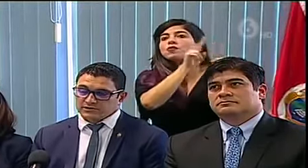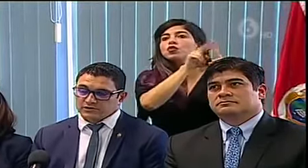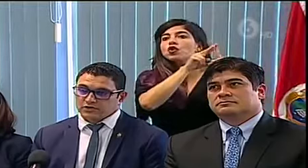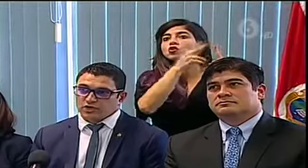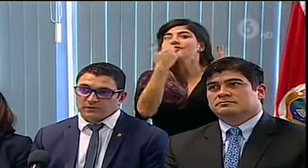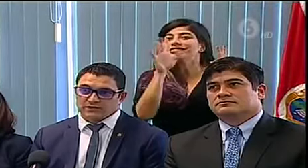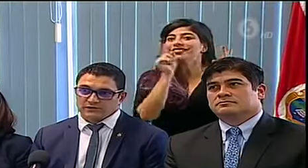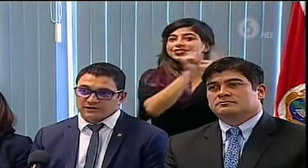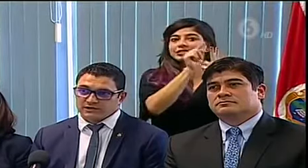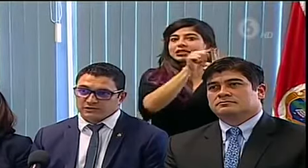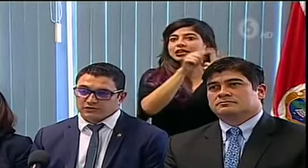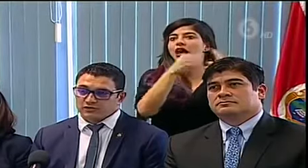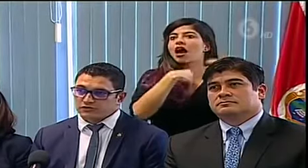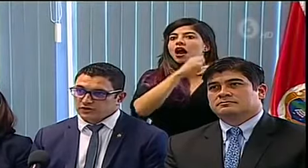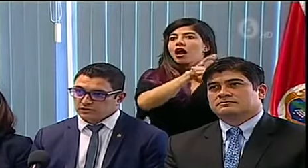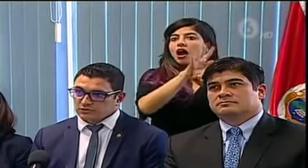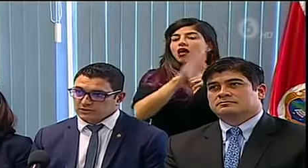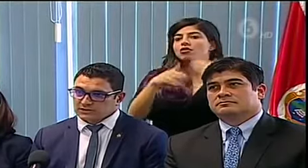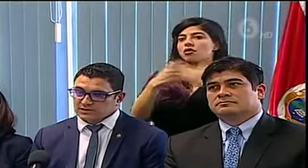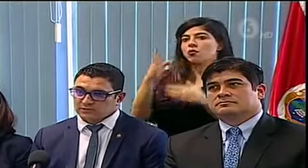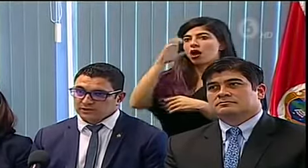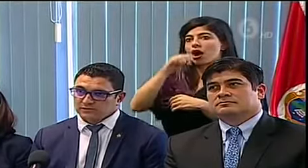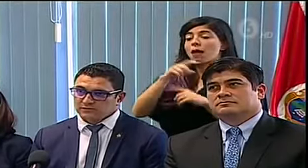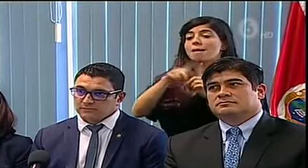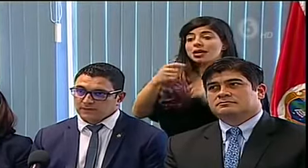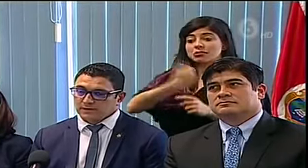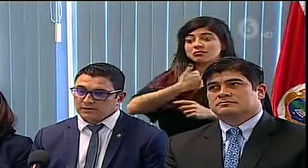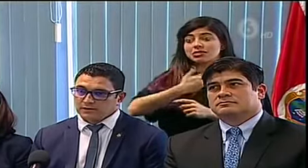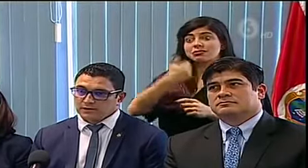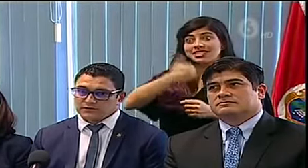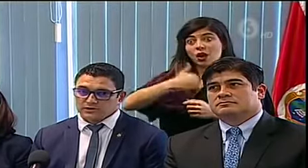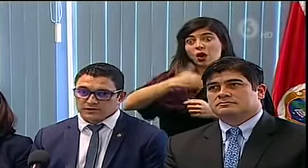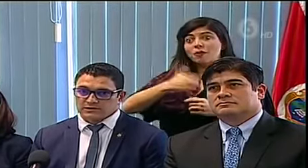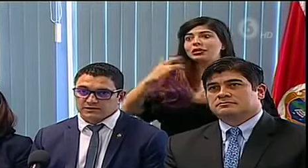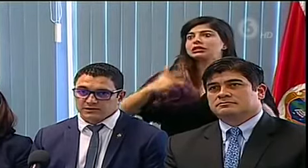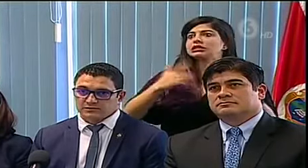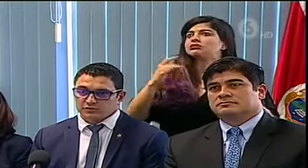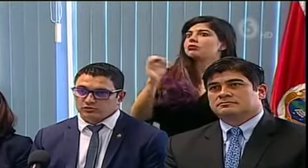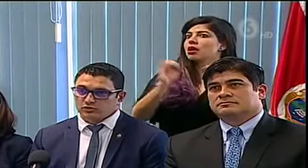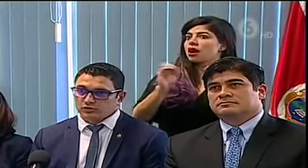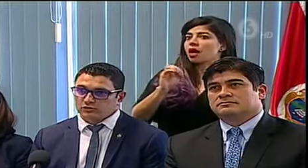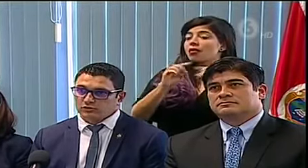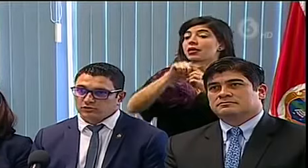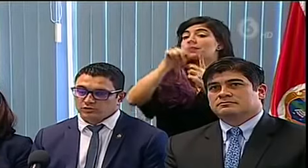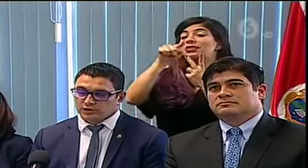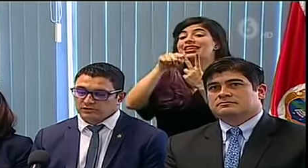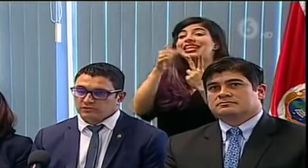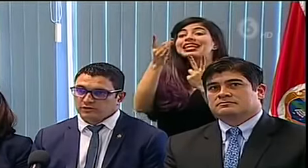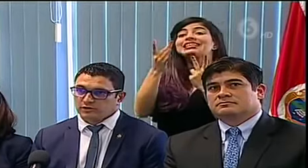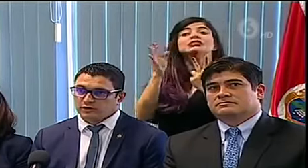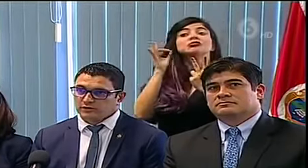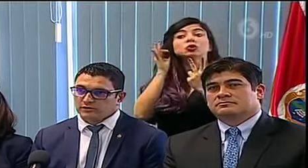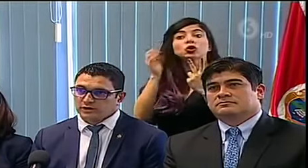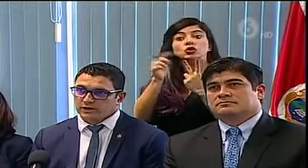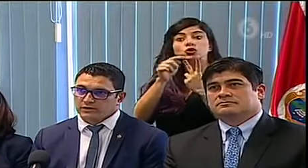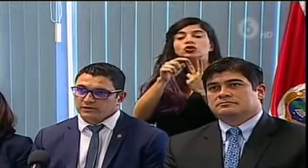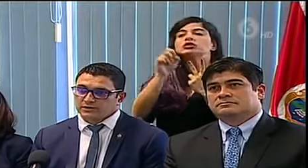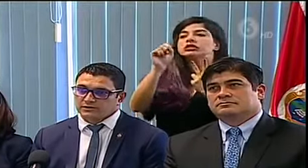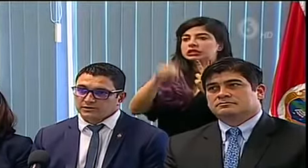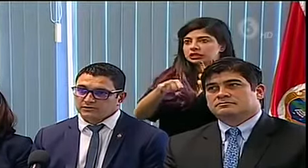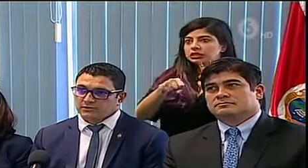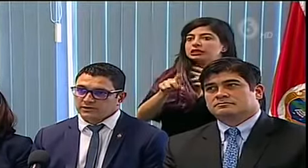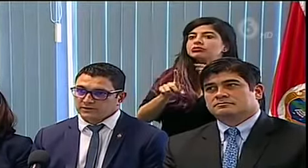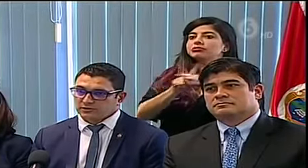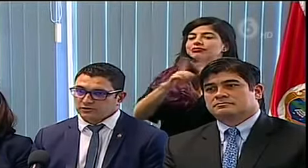El señor no ha manifestado síntomas hasta el momento. La señora sí tuvo o tiene todavía un cuadro de